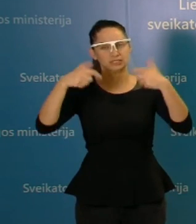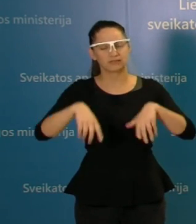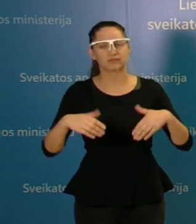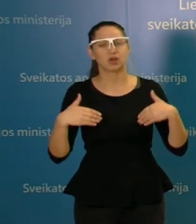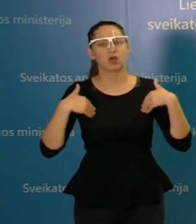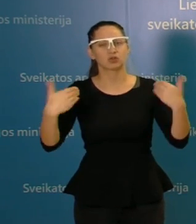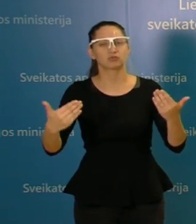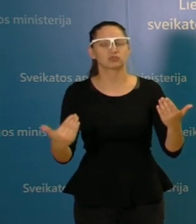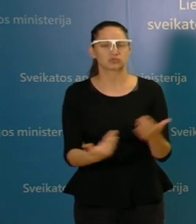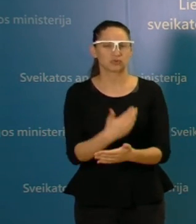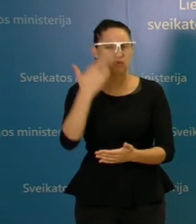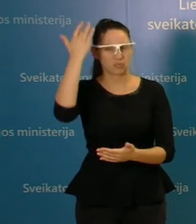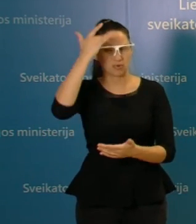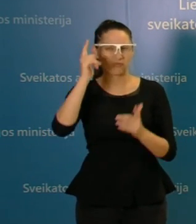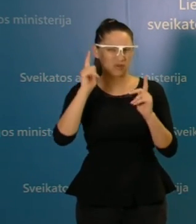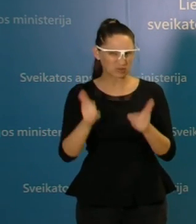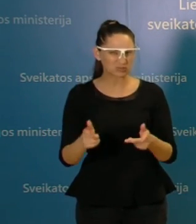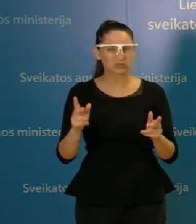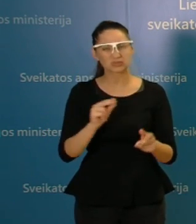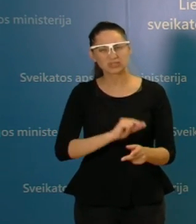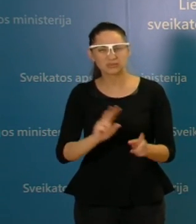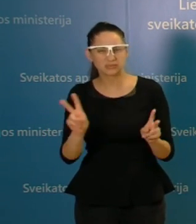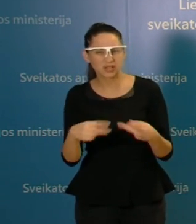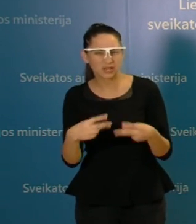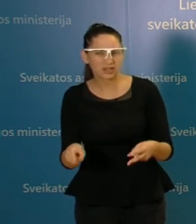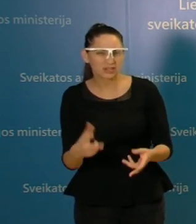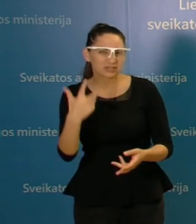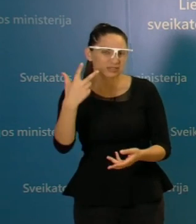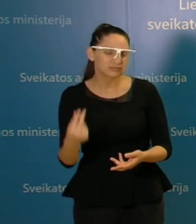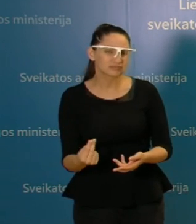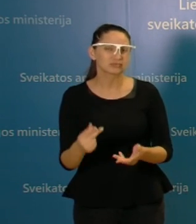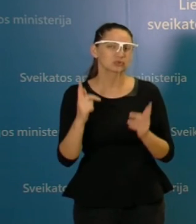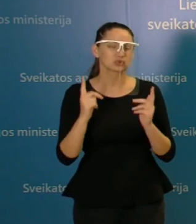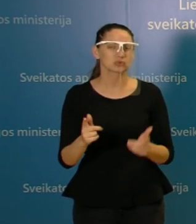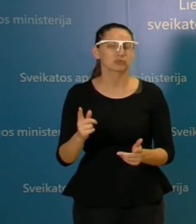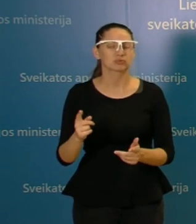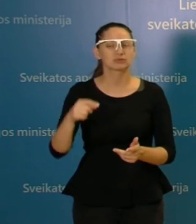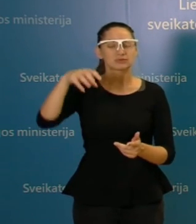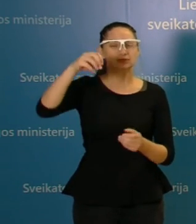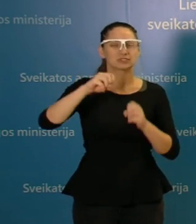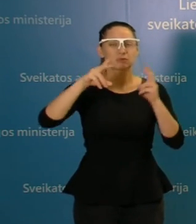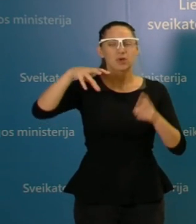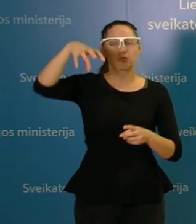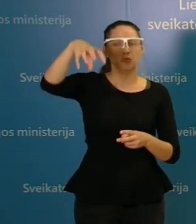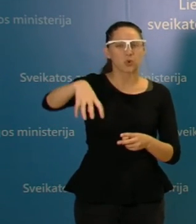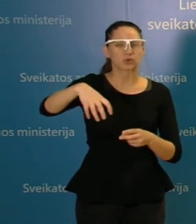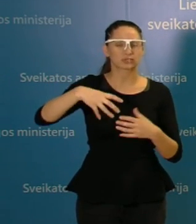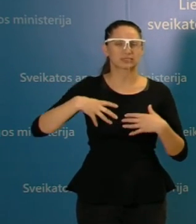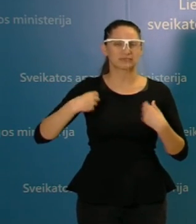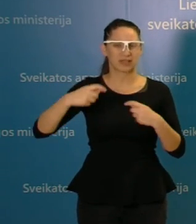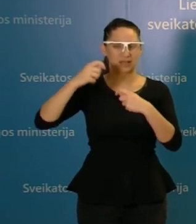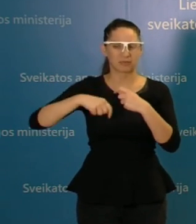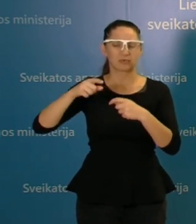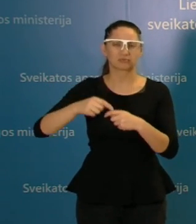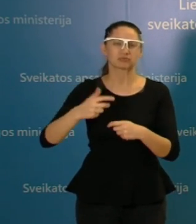sprendimus. Ir vis tik tai pasistengti, kad mobiliai punktai veiktų. Ypatingai tuo ilguoju